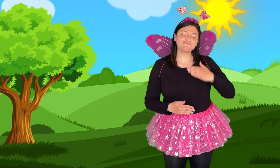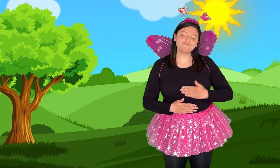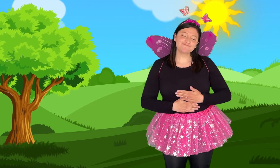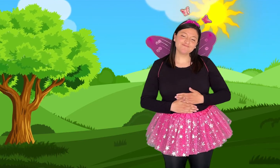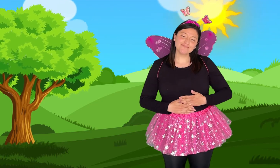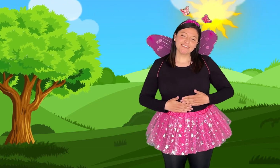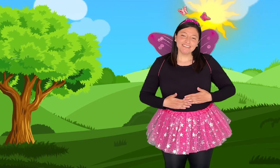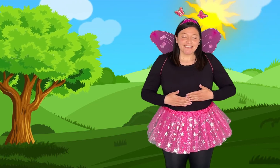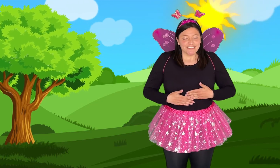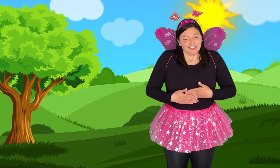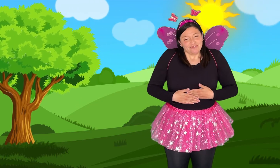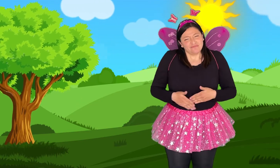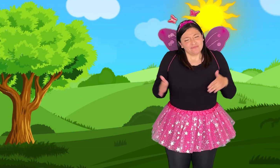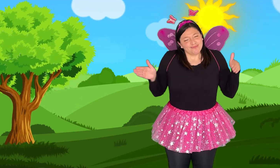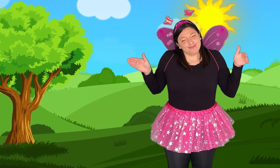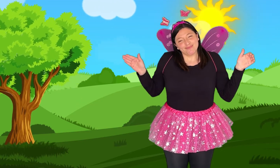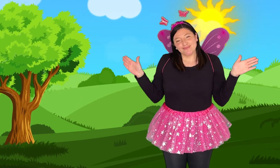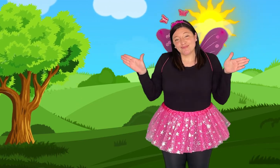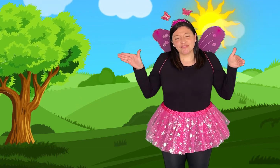ya saciada y de gozo temblorosa,